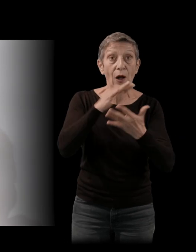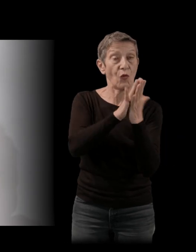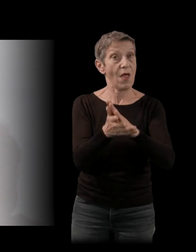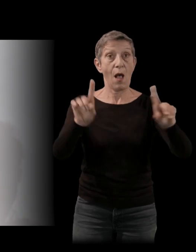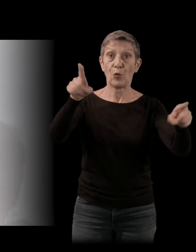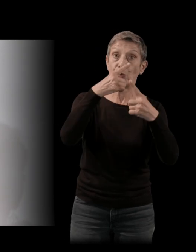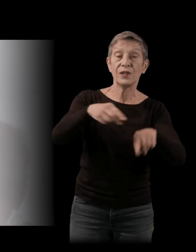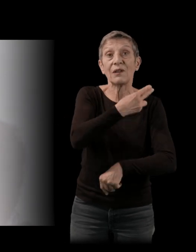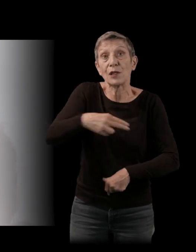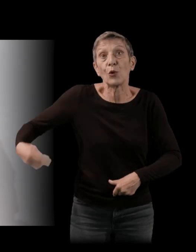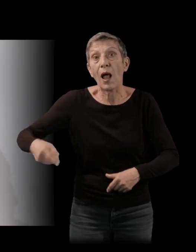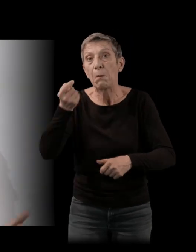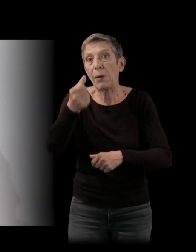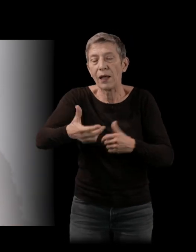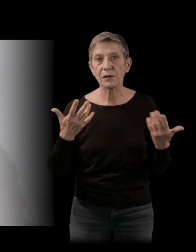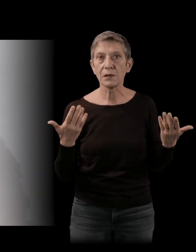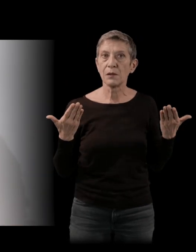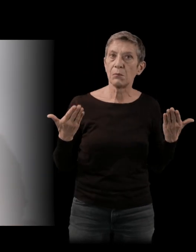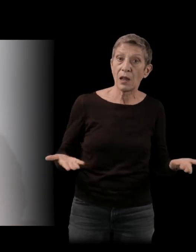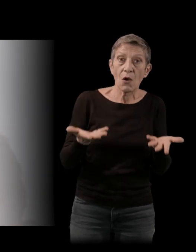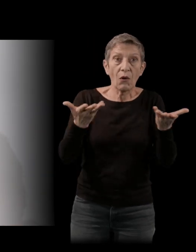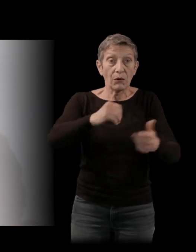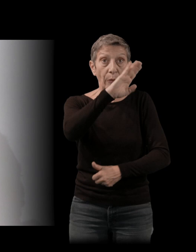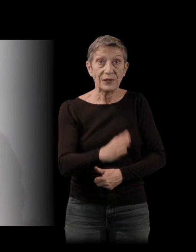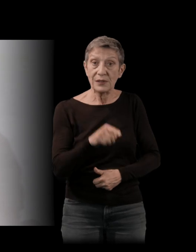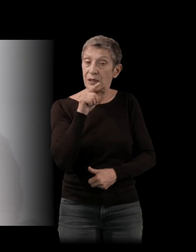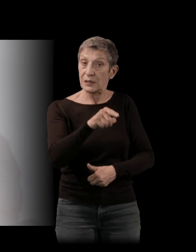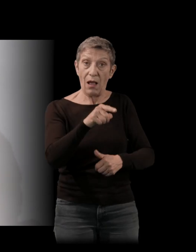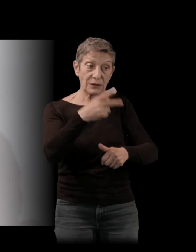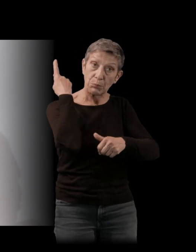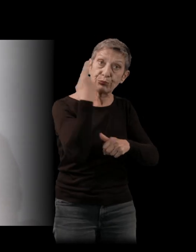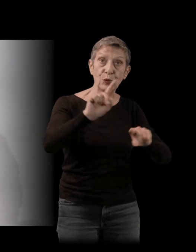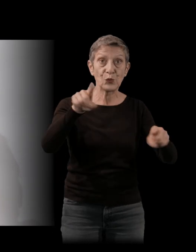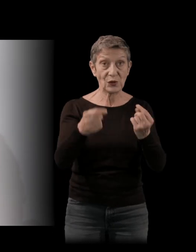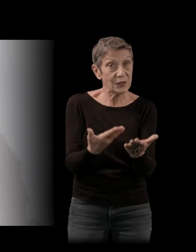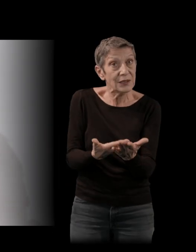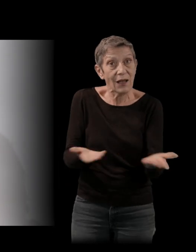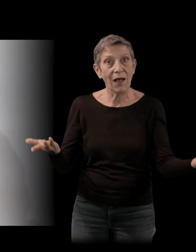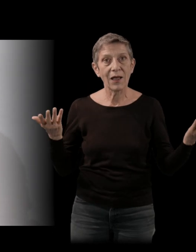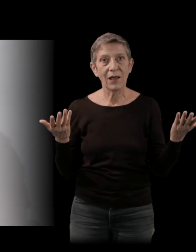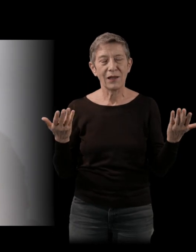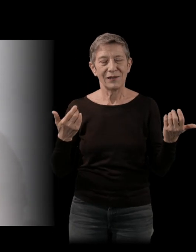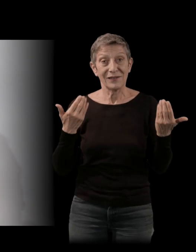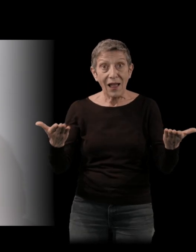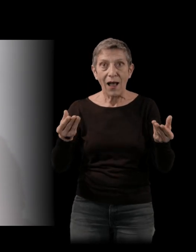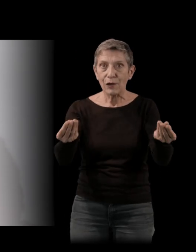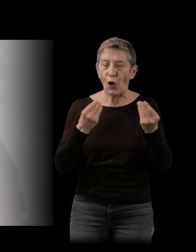la bossa nova, c'est vraiment maintenant identifié au Brésil. Donc, tous ces côtés-là me fascinent beaucoup et j'aime bien entrer dans